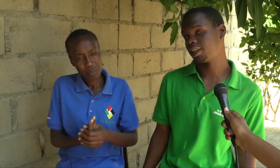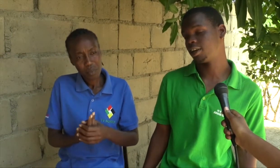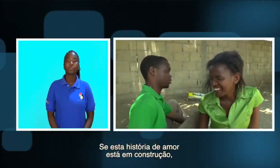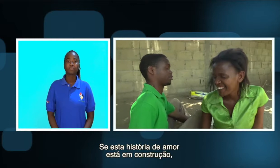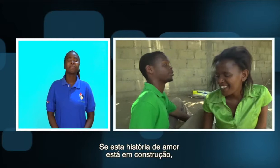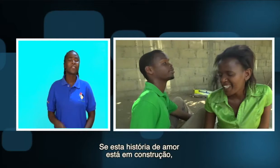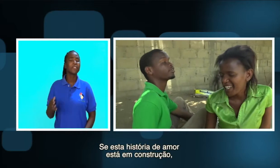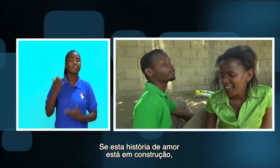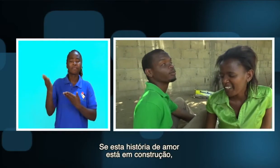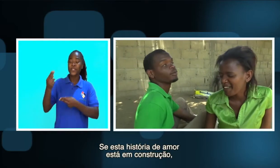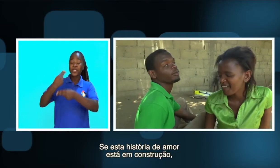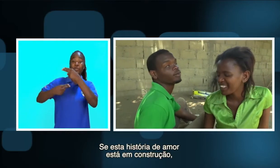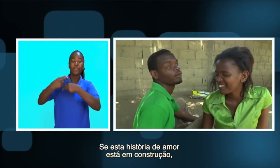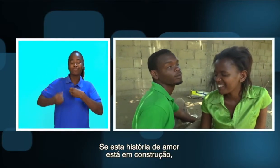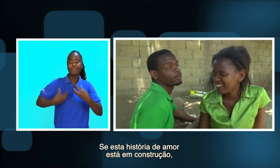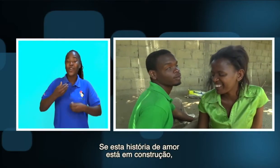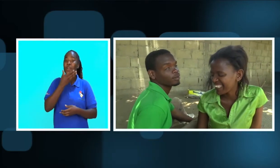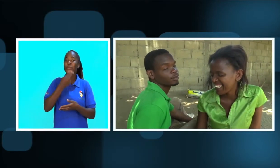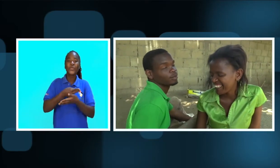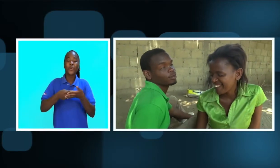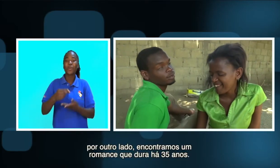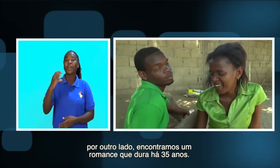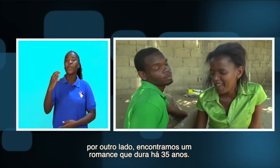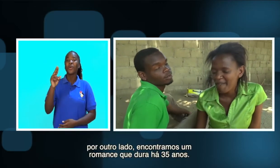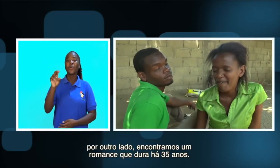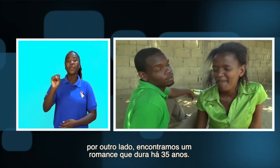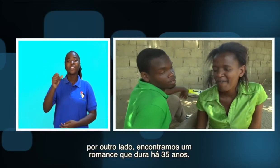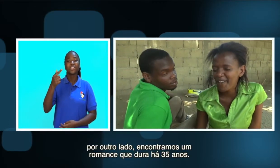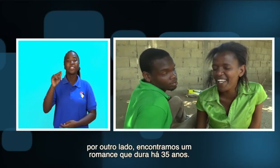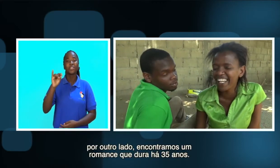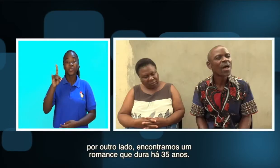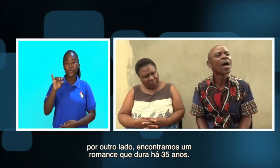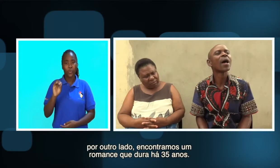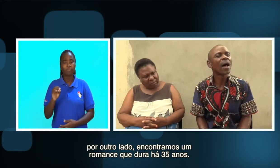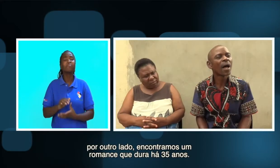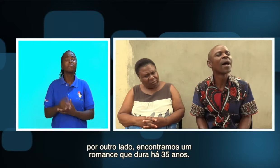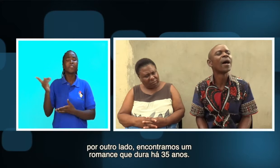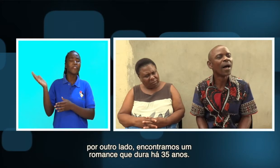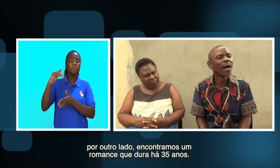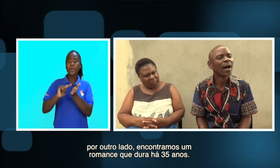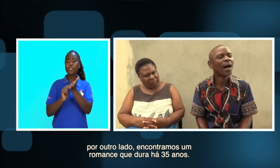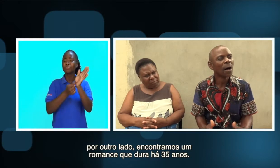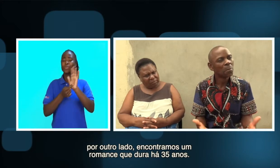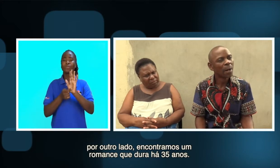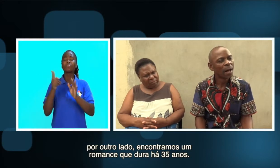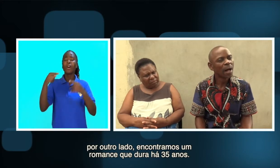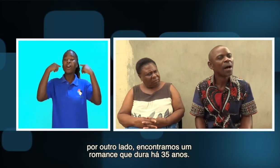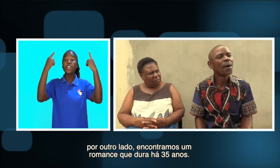Se esta história de amor está em construção, por outro lado, encontramos um romance que dura há